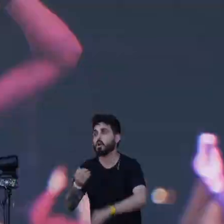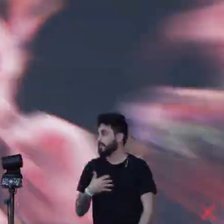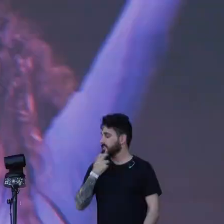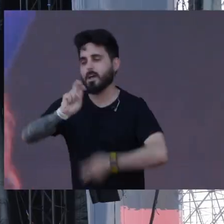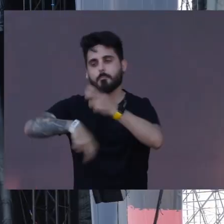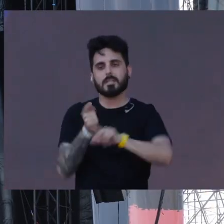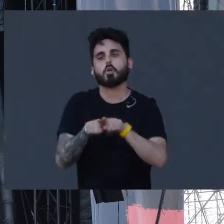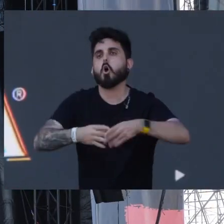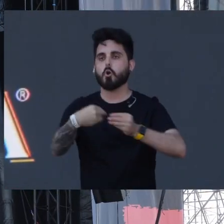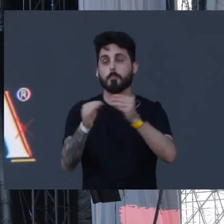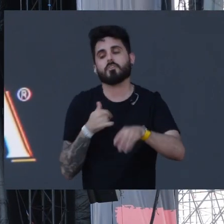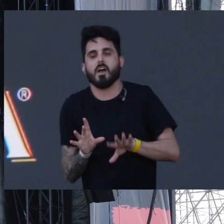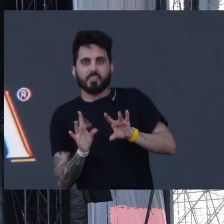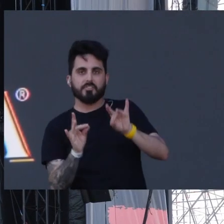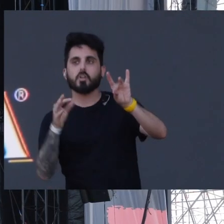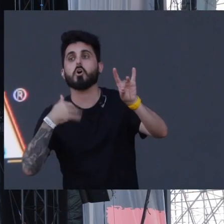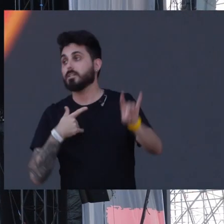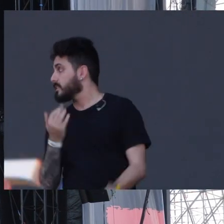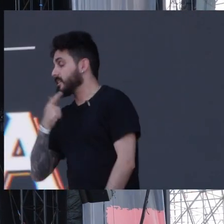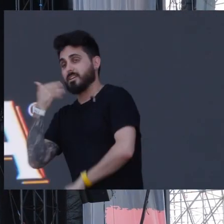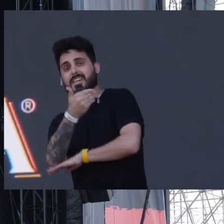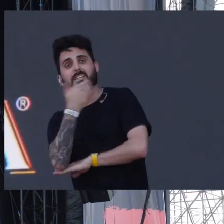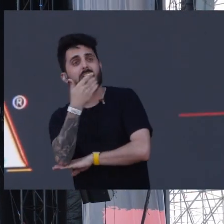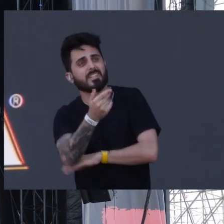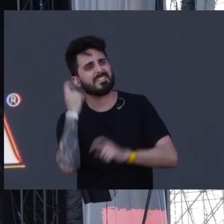I em reutilitza com plàstico, jo li faig tàctico